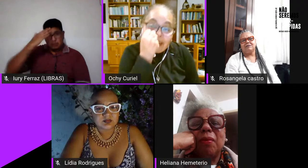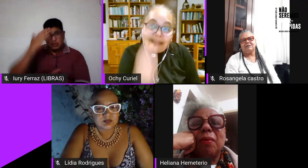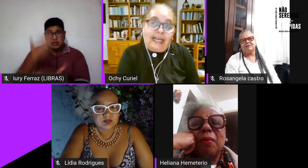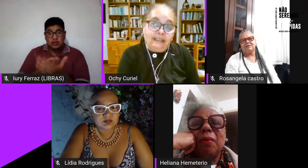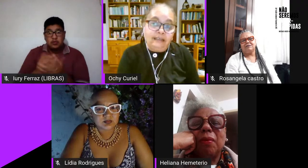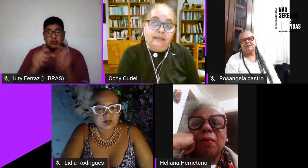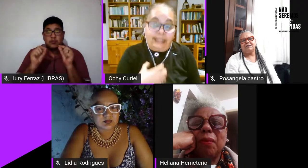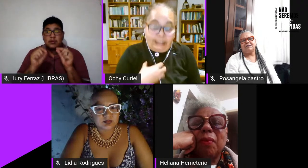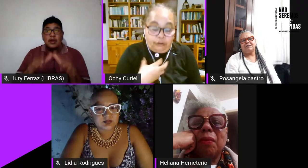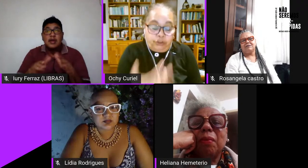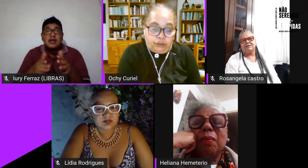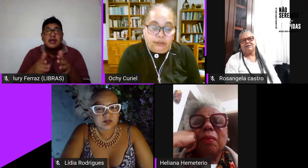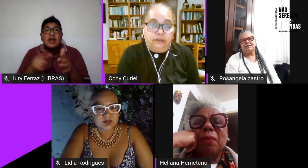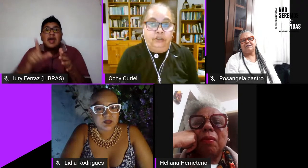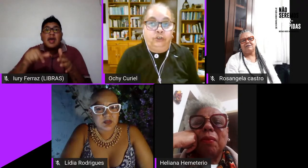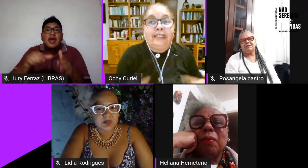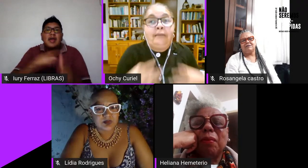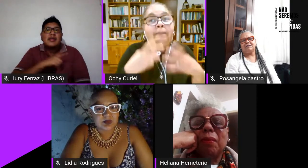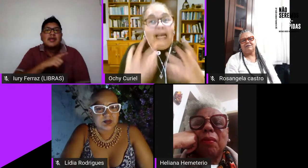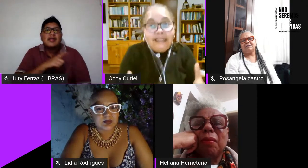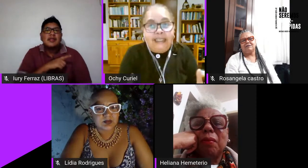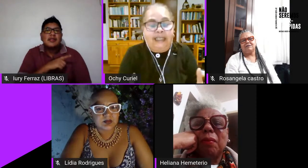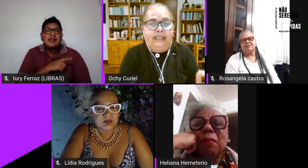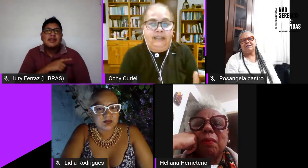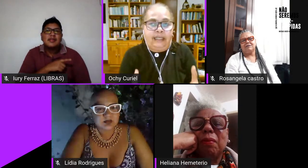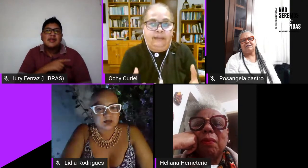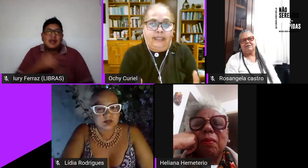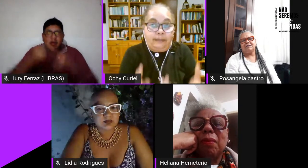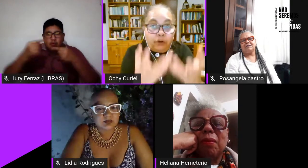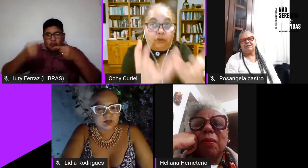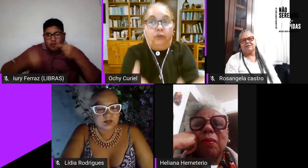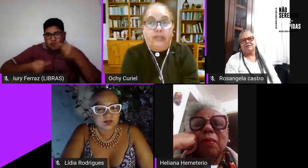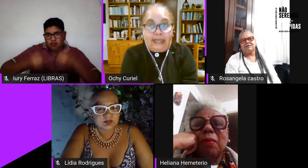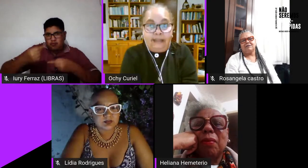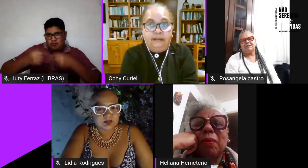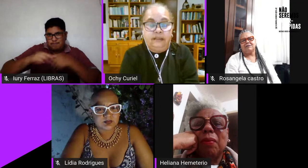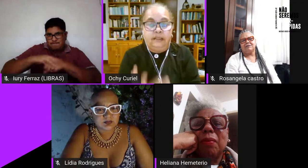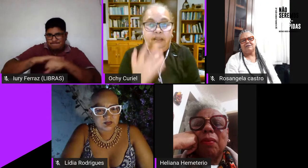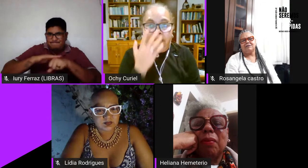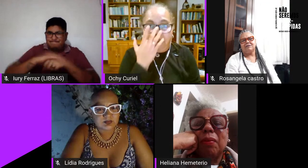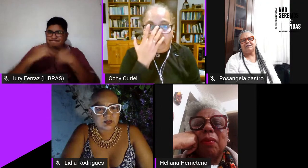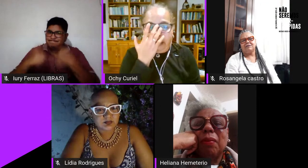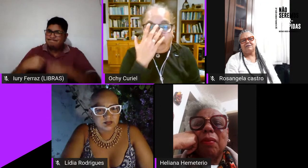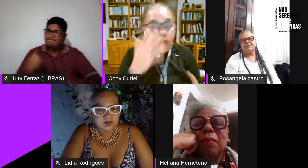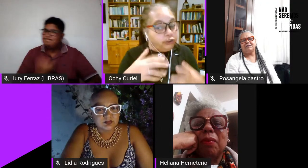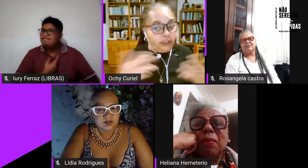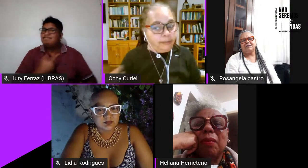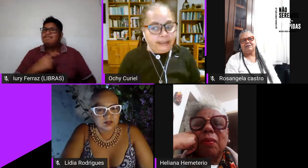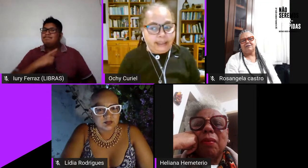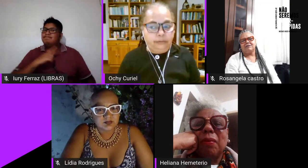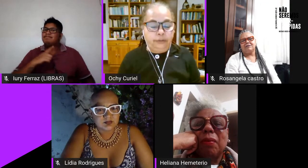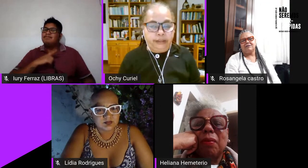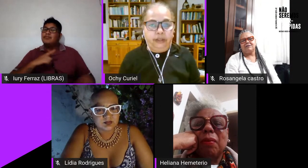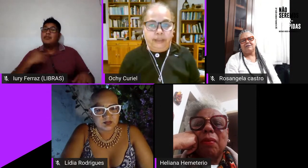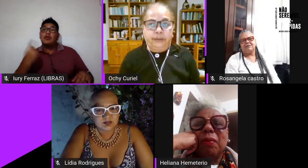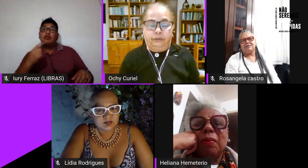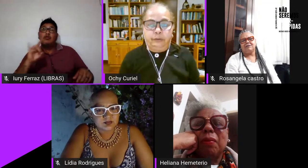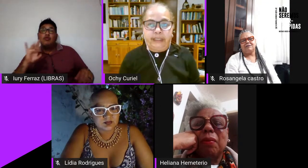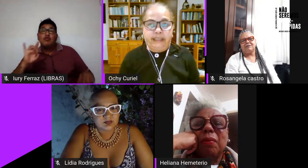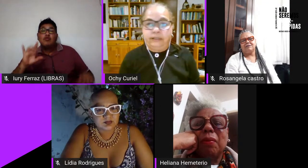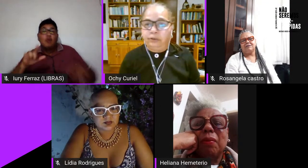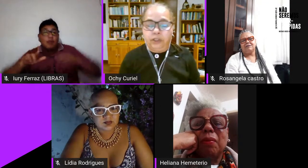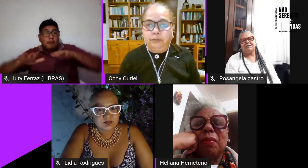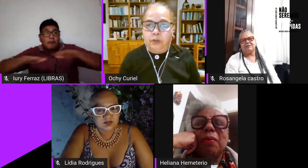é que está eu os debates que deveríamos colocar não somente no movimento